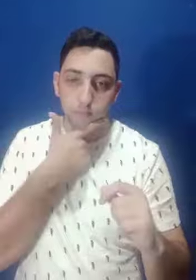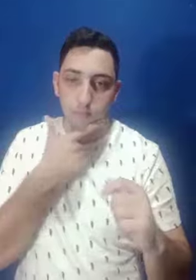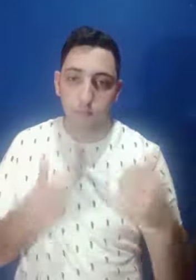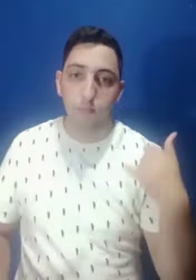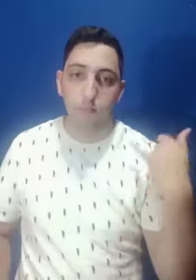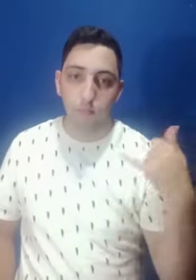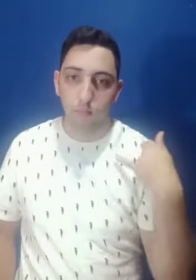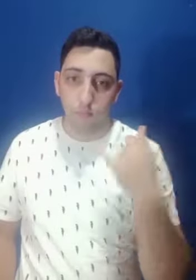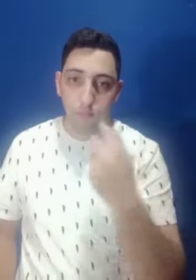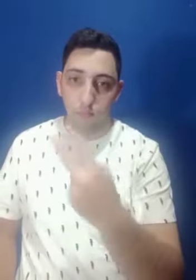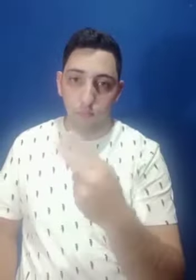Esse é o meu sinal.